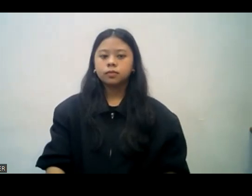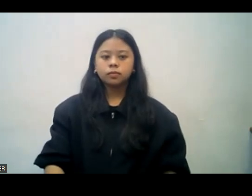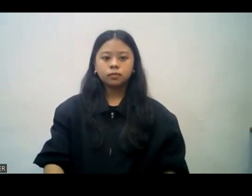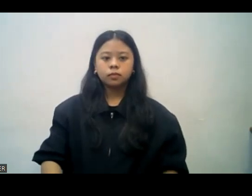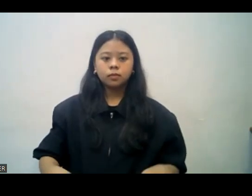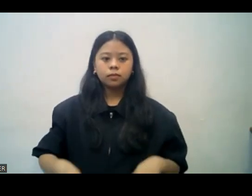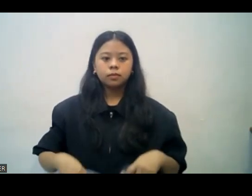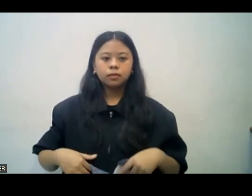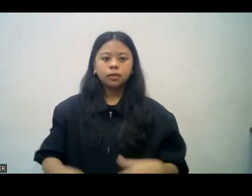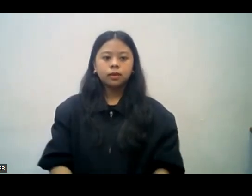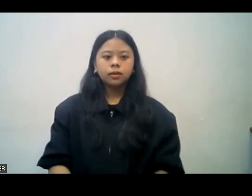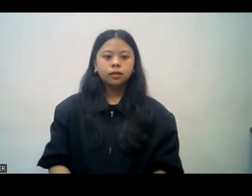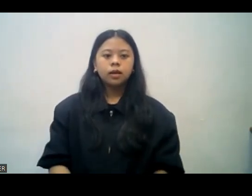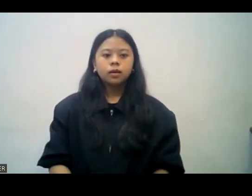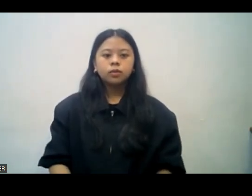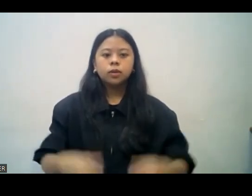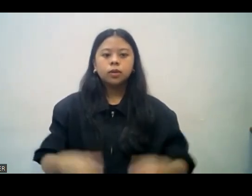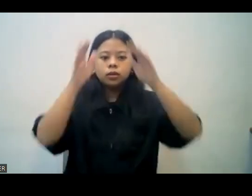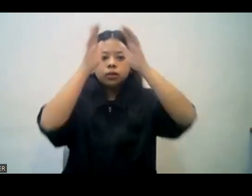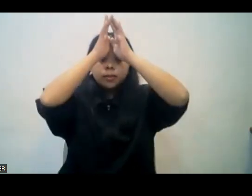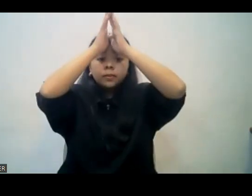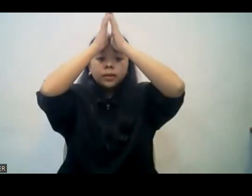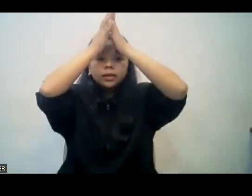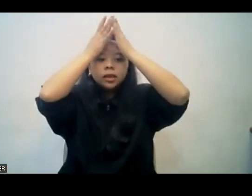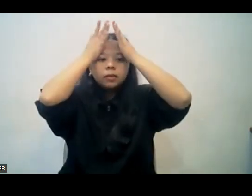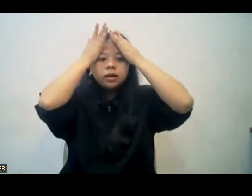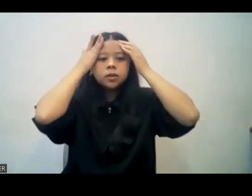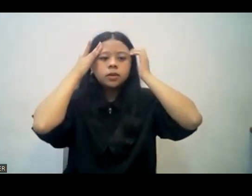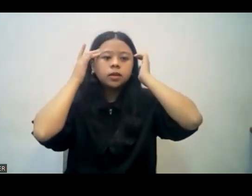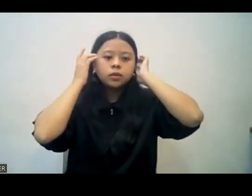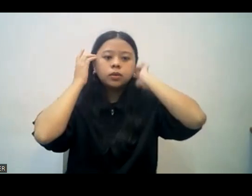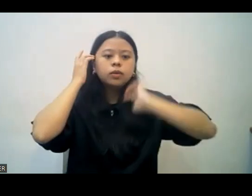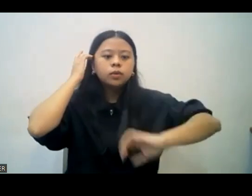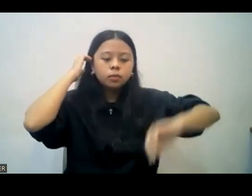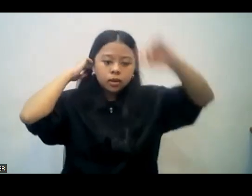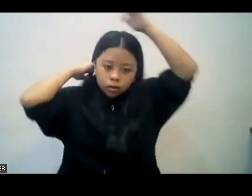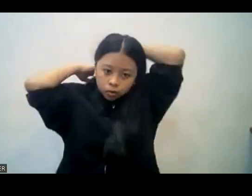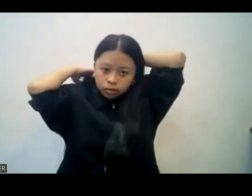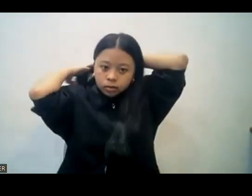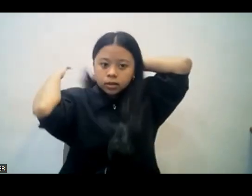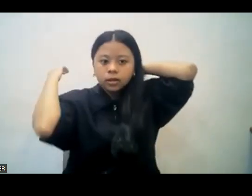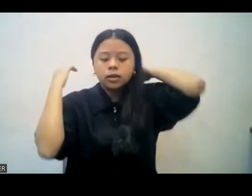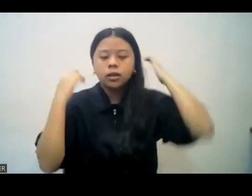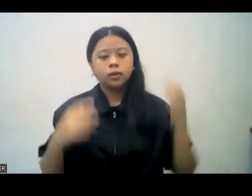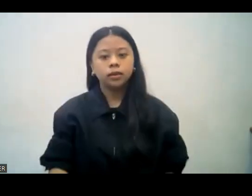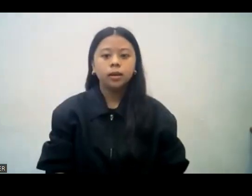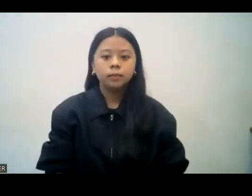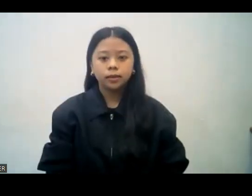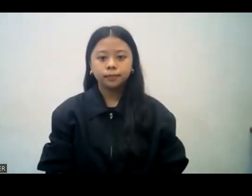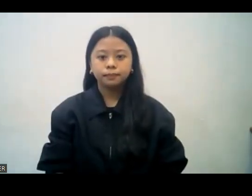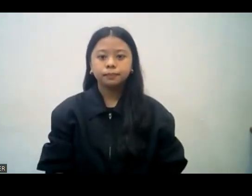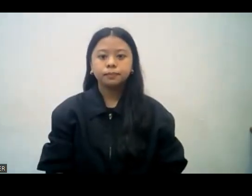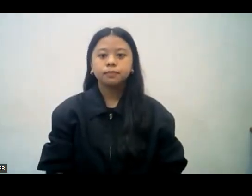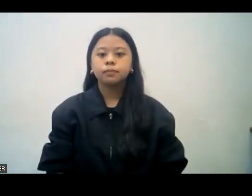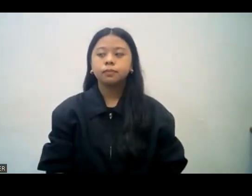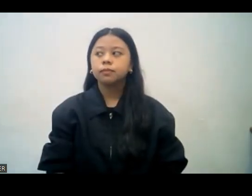mayroong anumang kaaliwan ng pag-ibig, kung mayroong anumang pakikisama ng Espiritu, kung mayroong anumang pagkagiliw at habag.